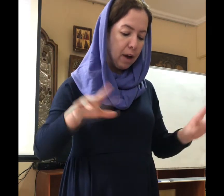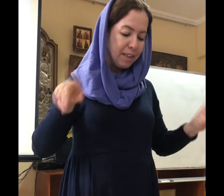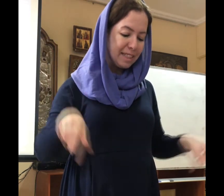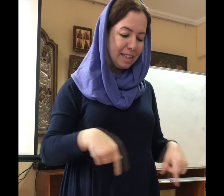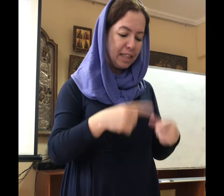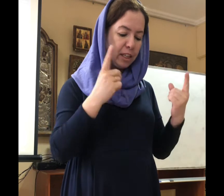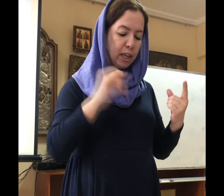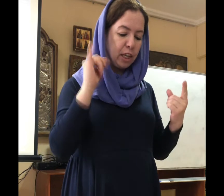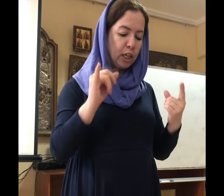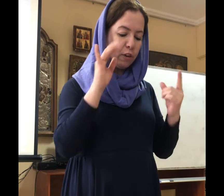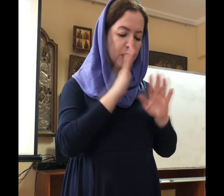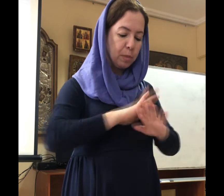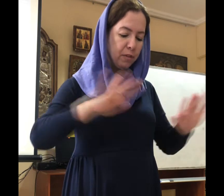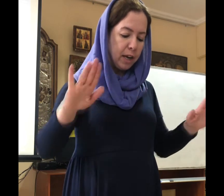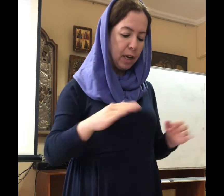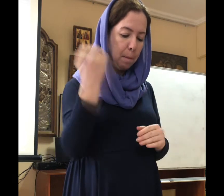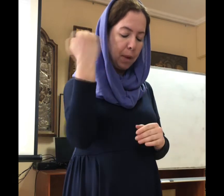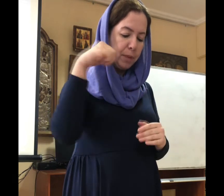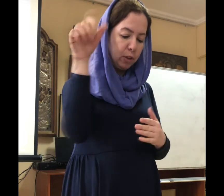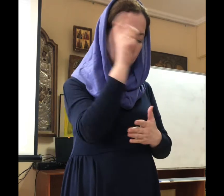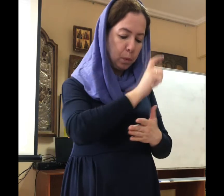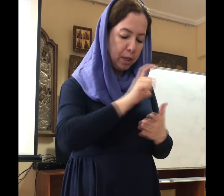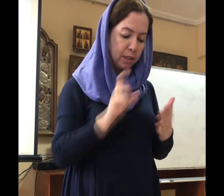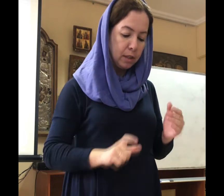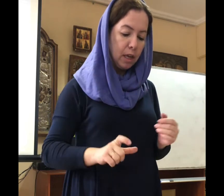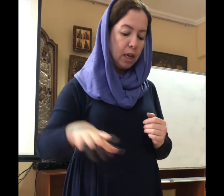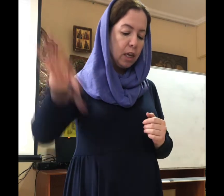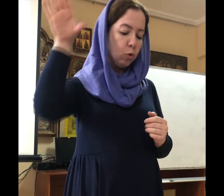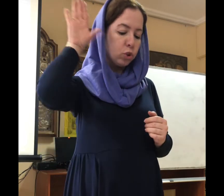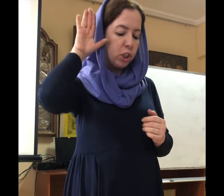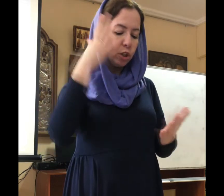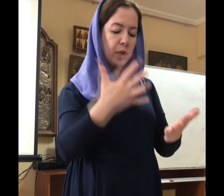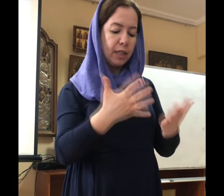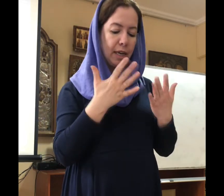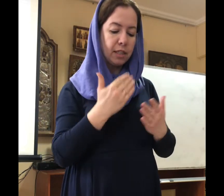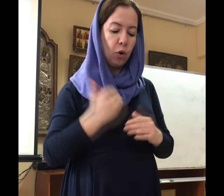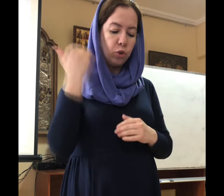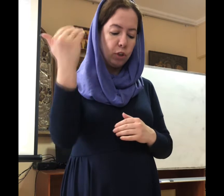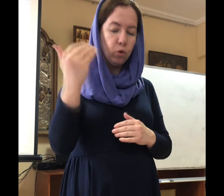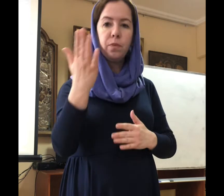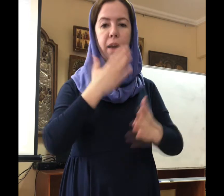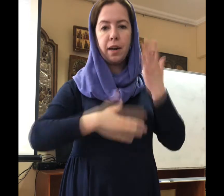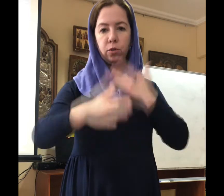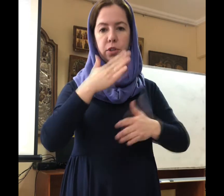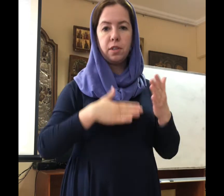воскресения, и воспевая победную песню, услышим ясно от Него. Радуйтесь.